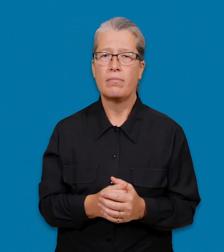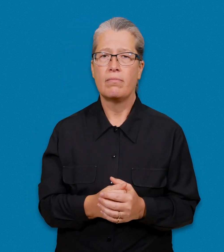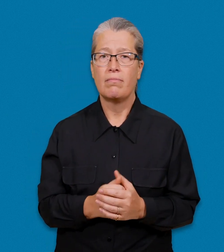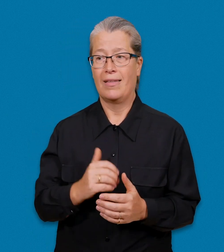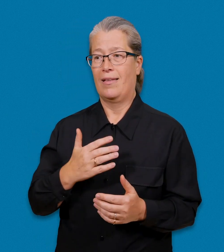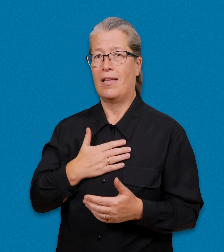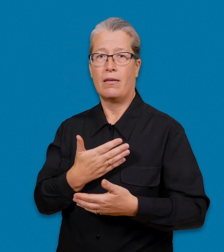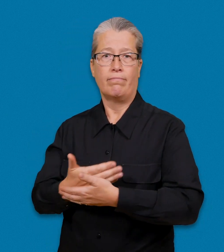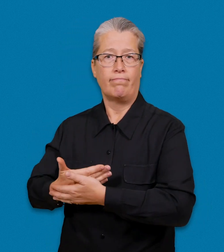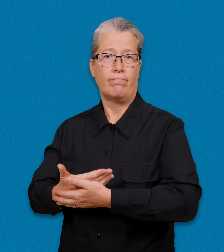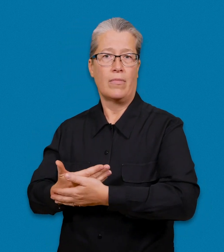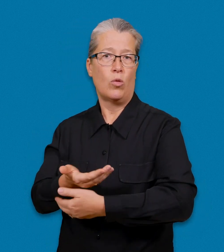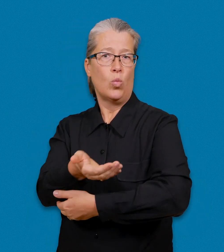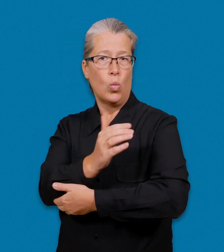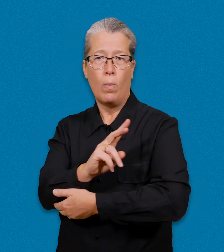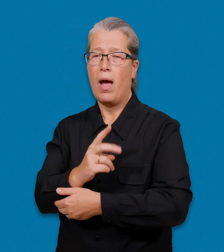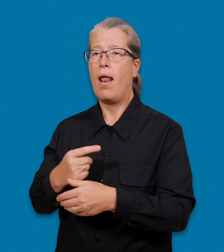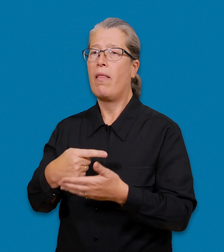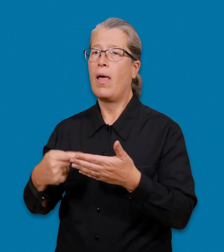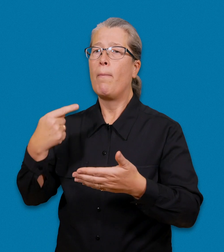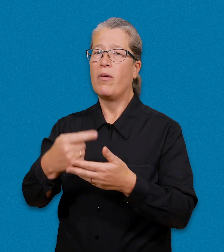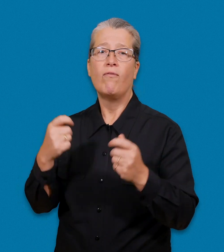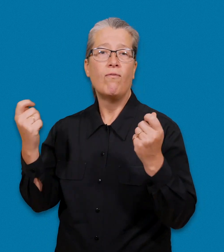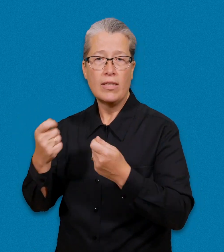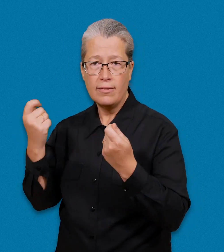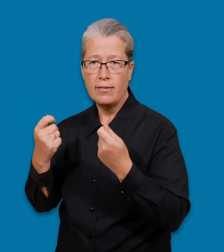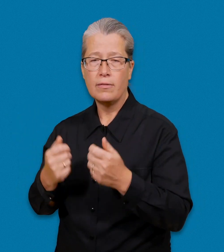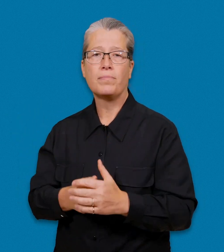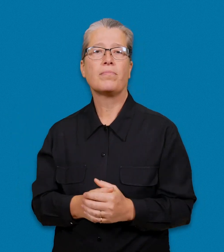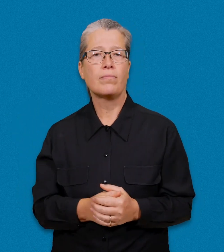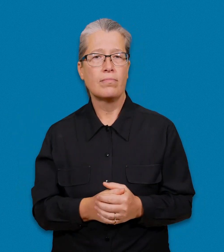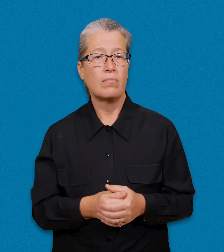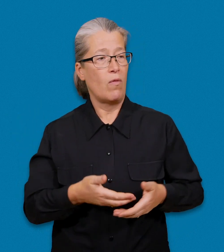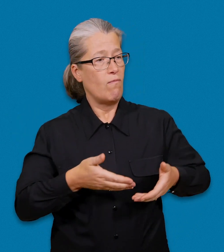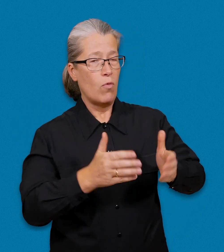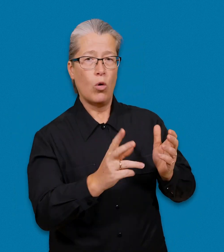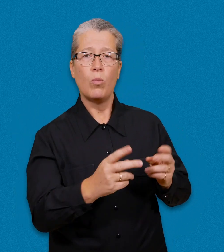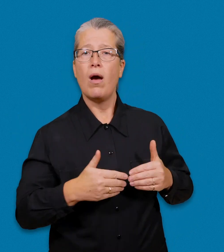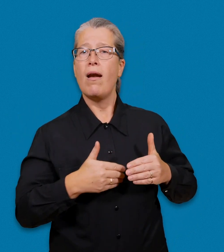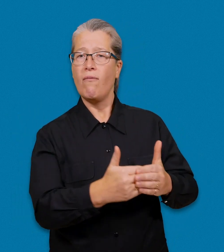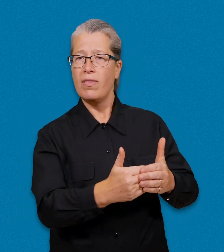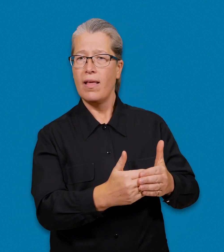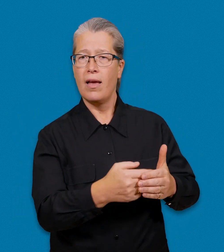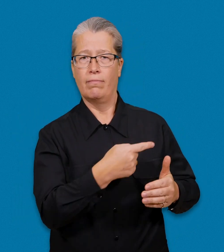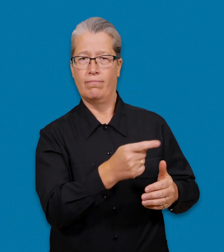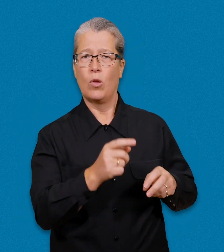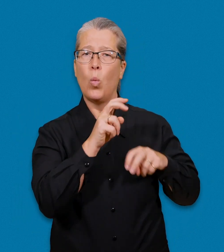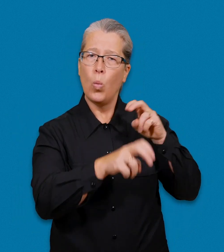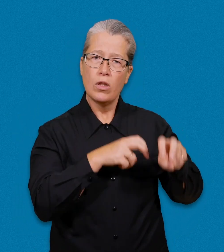eget barns dop eller namngivningsfest, förlossning samt undersökningar och